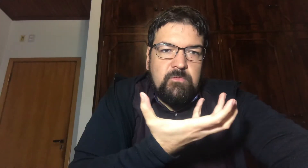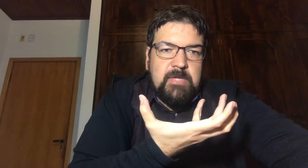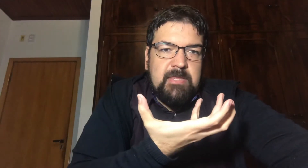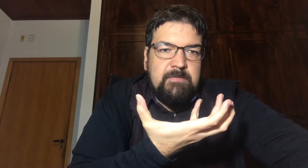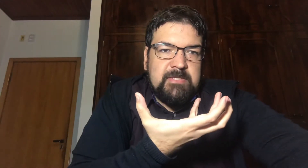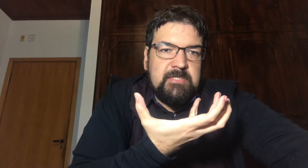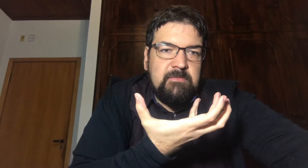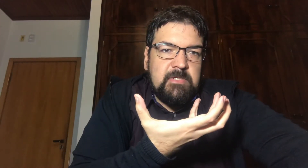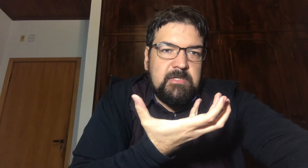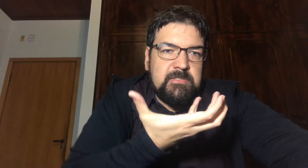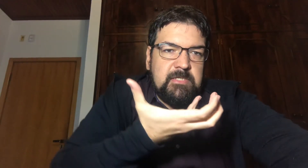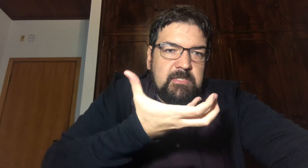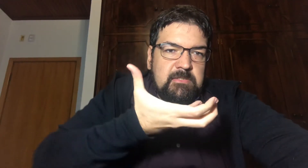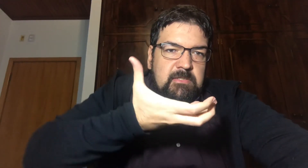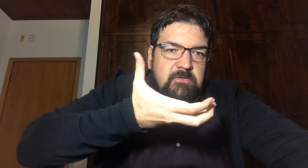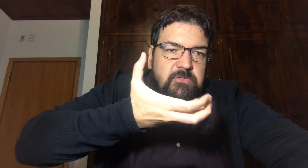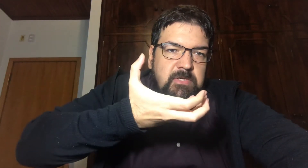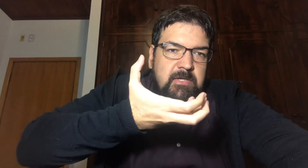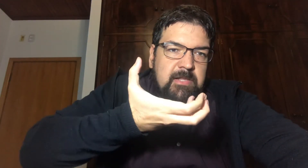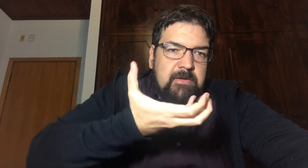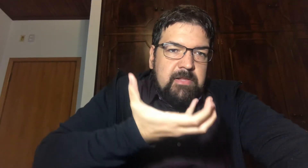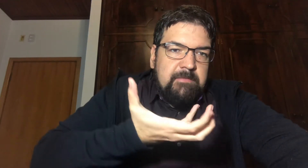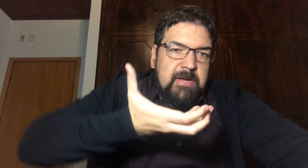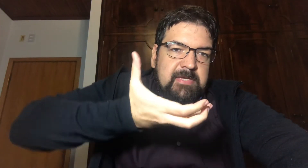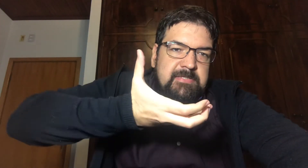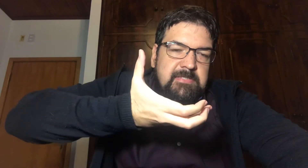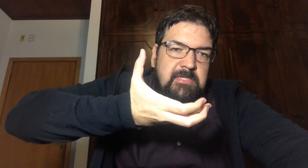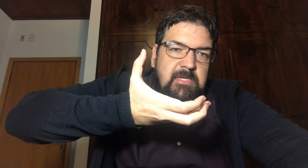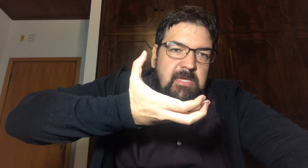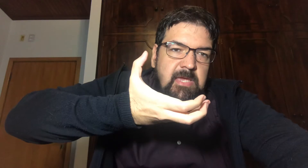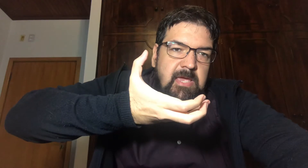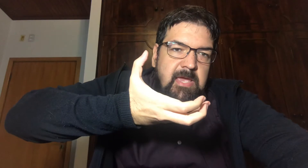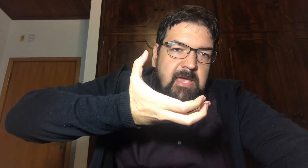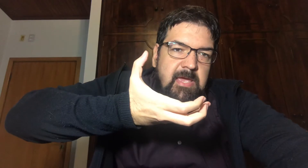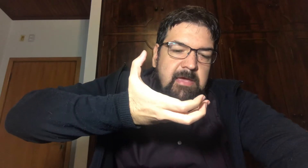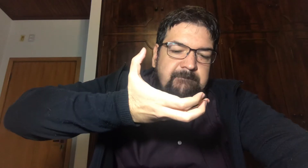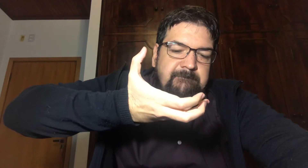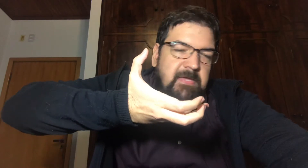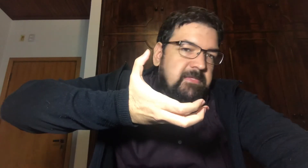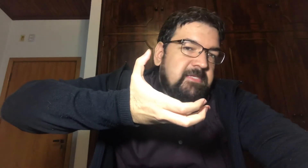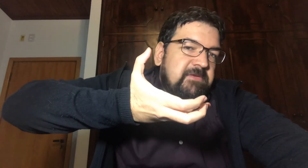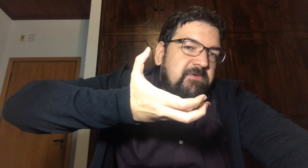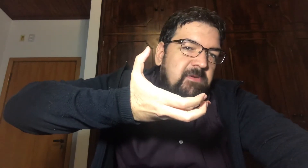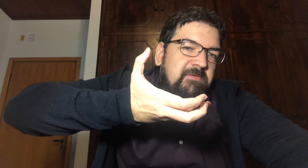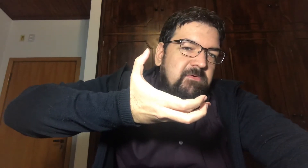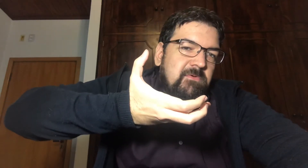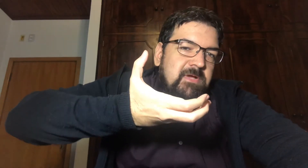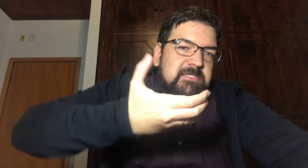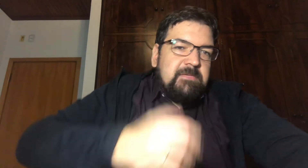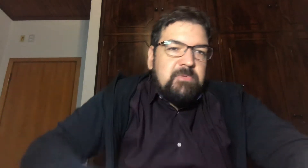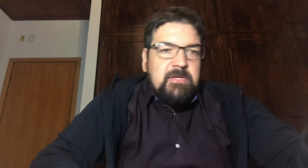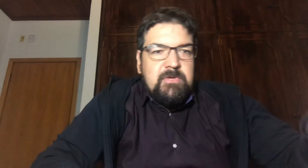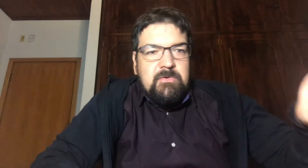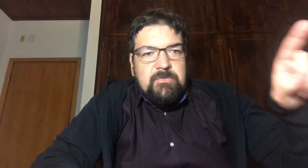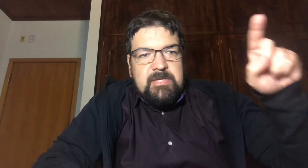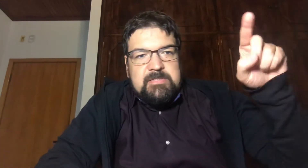voltada para cima Só que, claro, ela é mais feita dessa forma, vamos colocar assim Porque o que acontece,